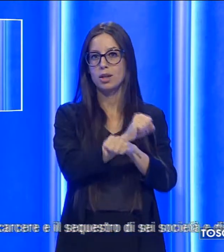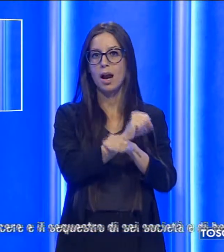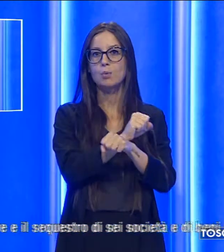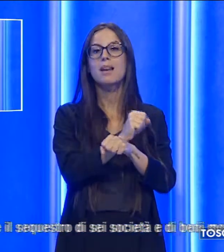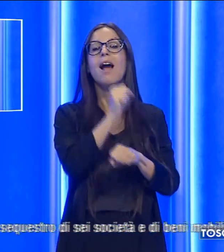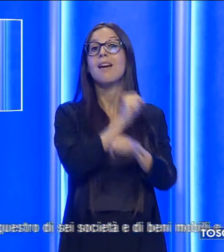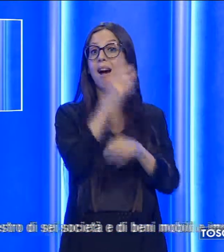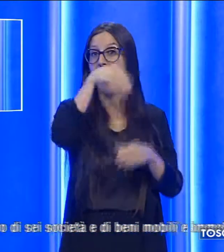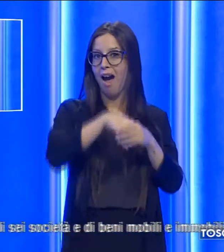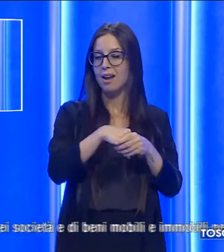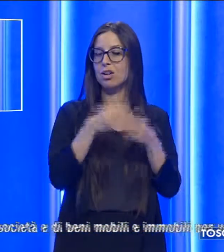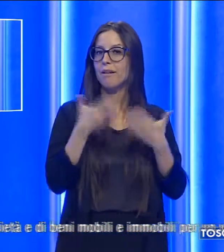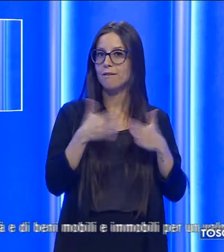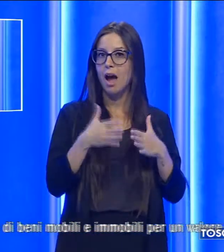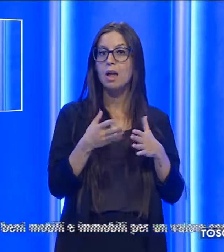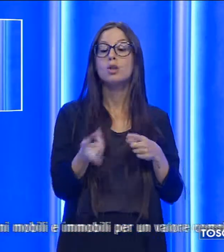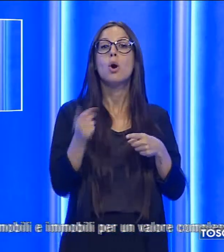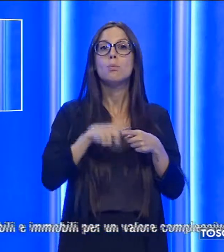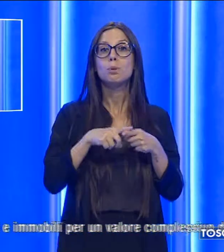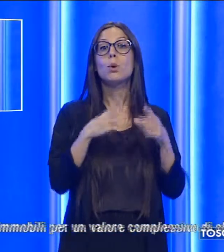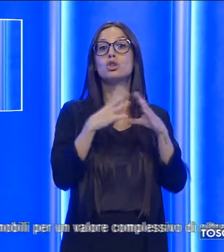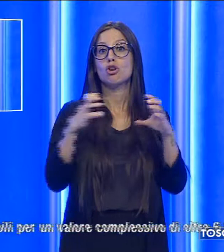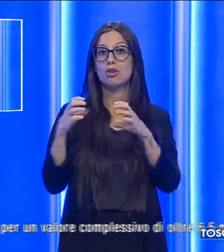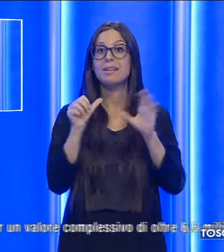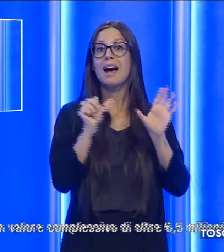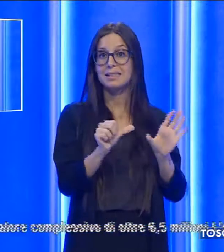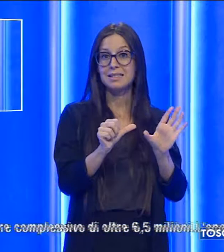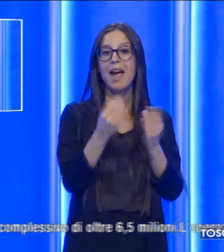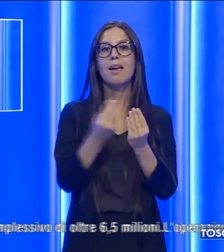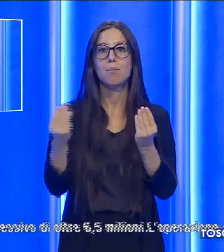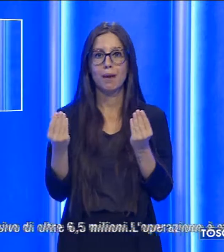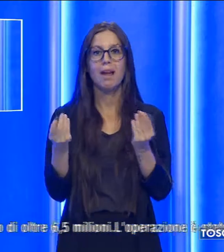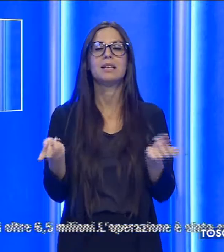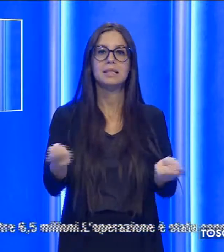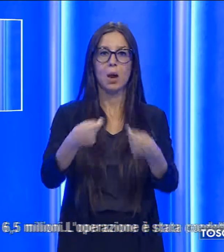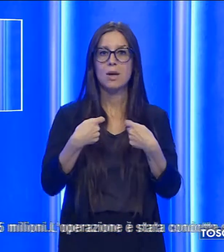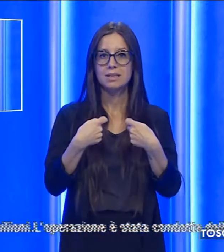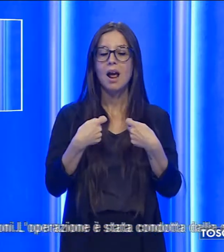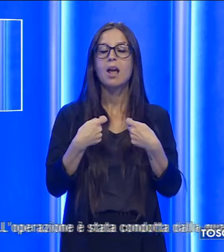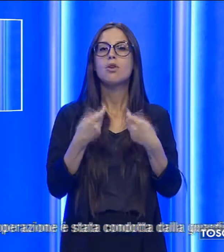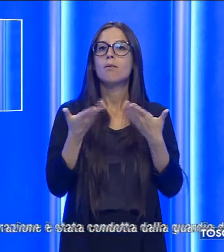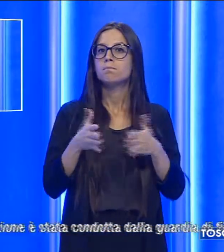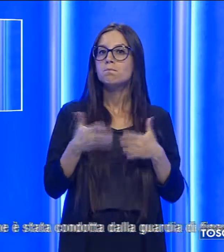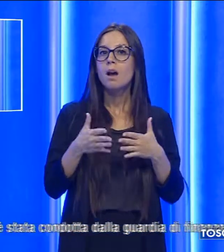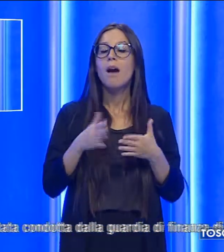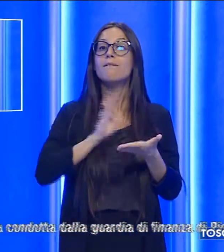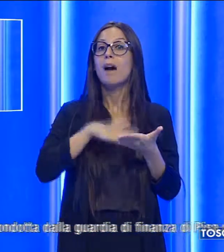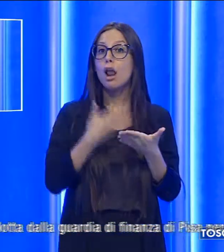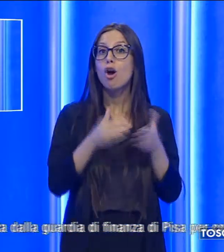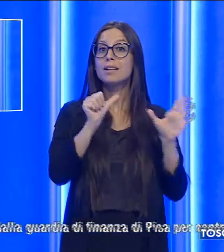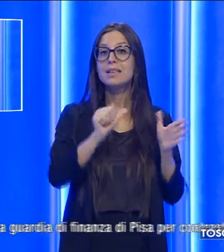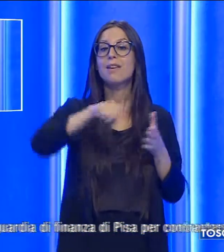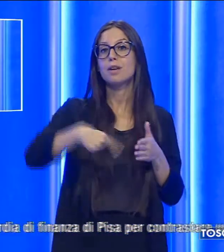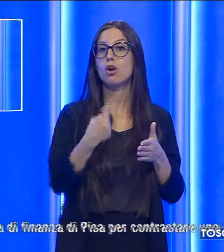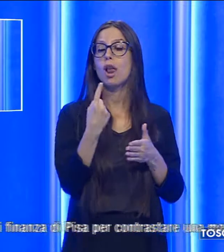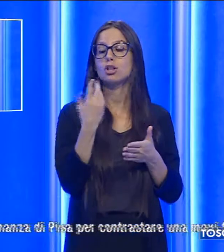sequestro di sei società e di beni immobili e immobili per un valore complessivo di oltre 6,5